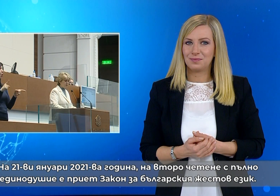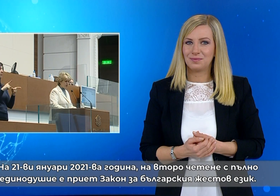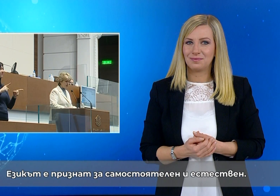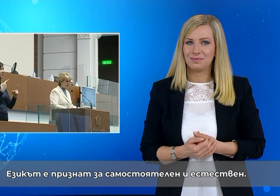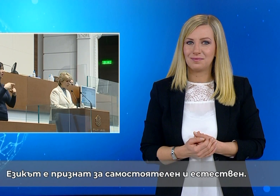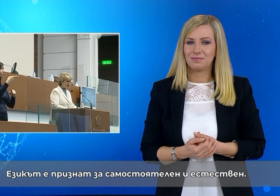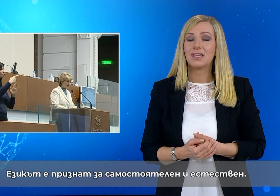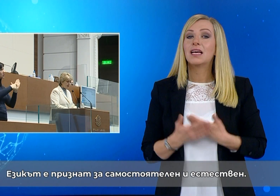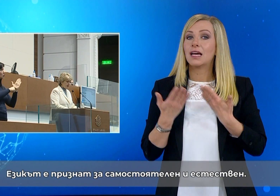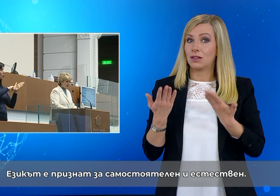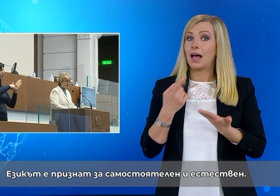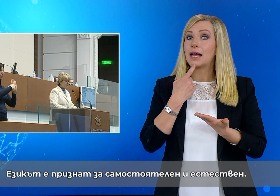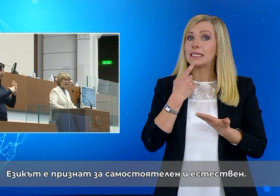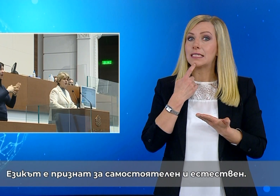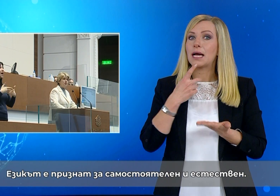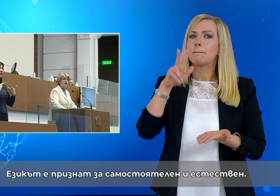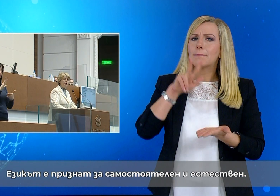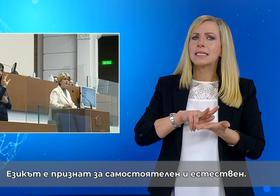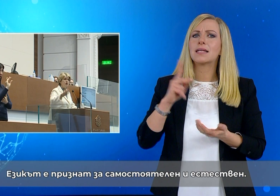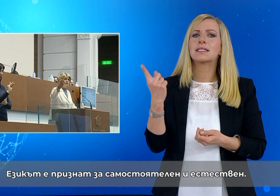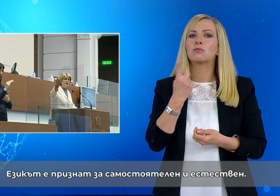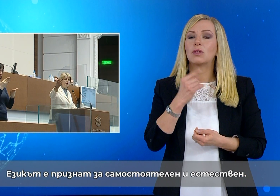Езикът е признат за самостоятелен и естествен.